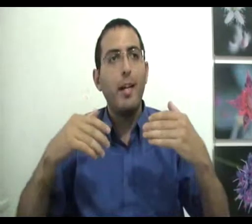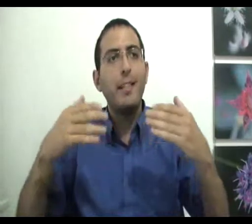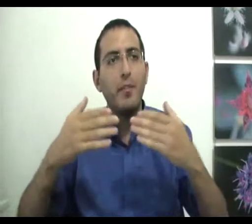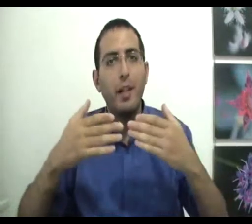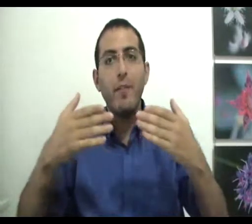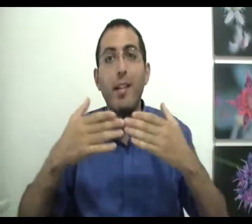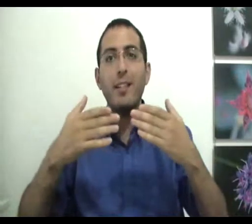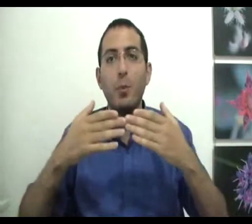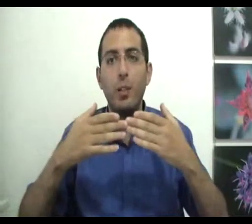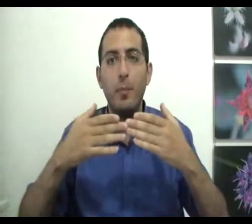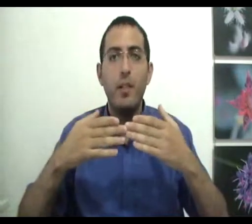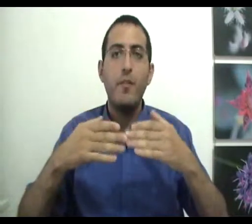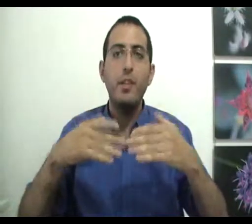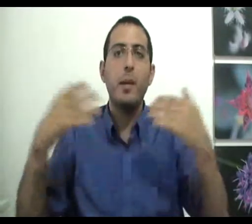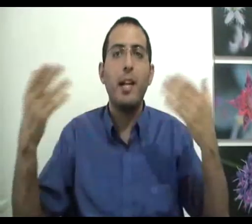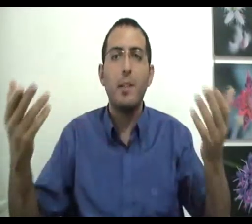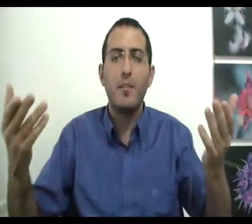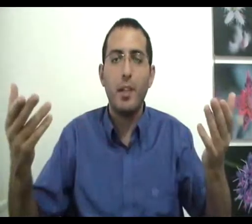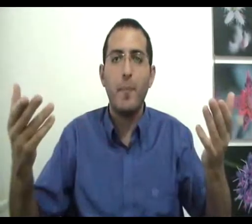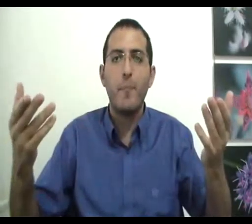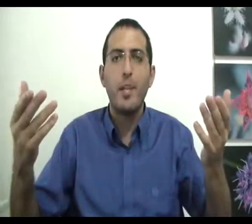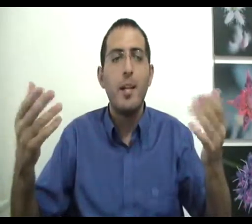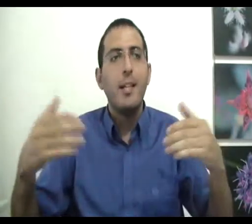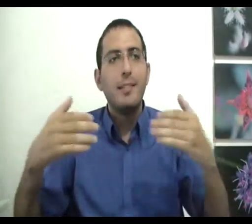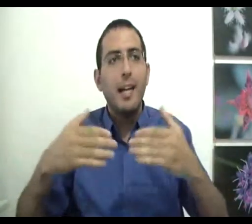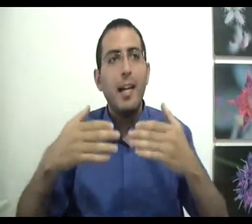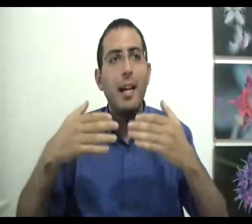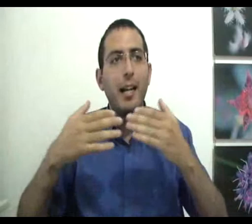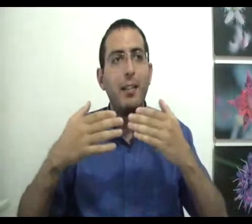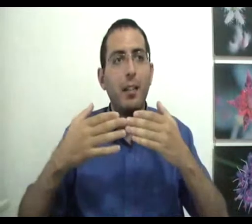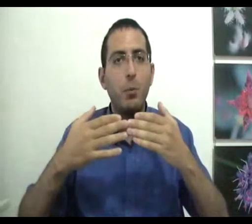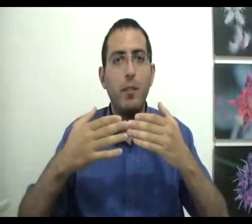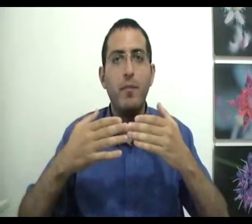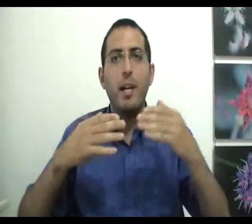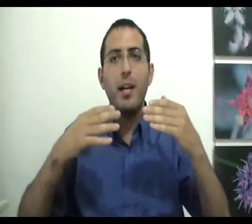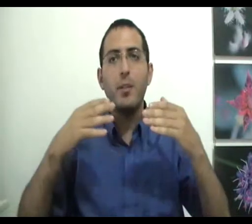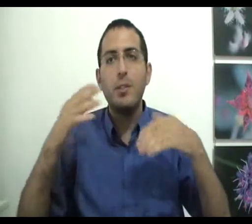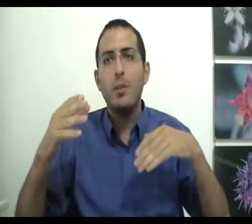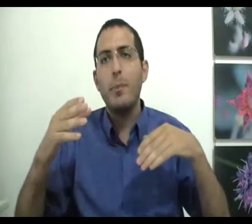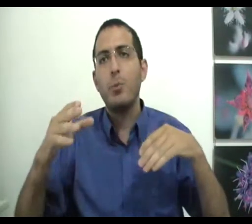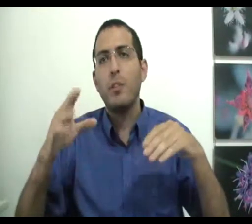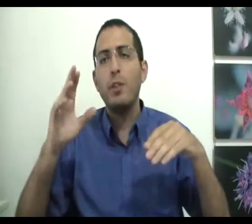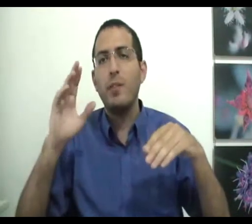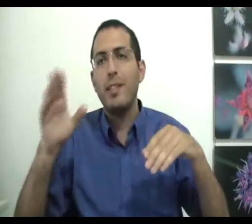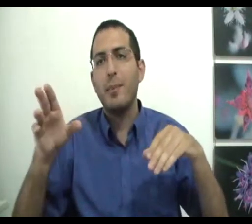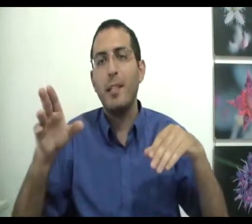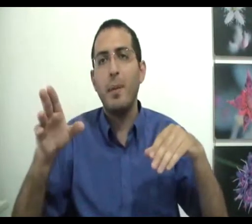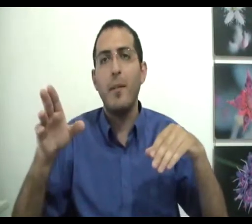את ההפכים ואת הניגודים לפני שמכילים את ההפכים צריך להכיל את הניגודים והנושא הוא די פשוט כפי שכבר הסברתי פעם